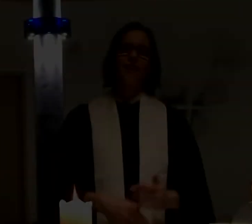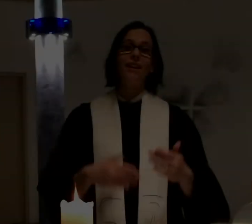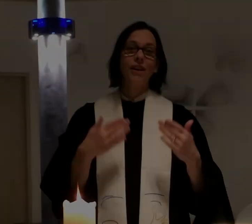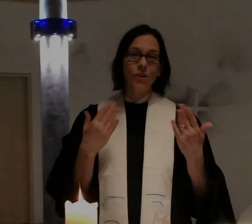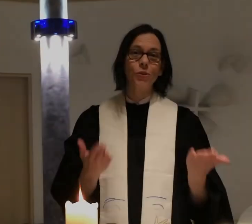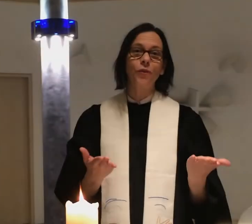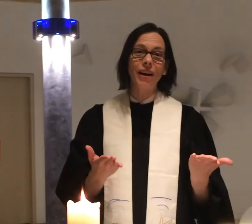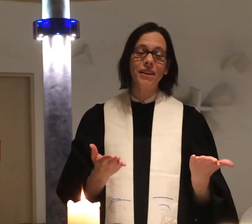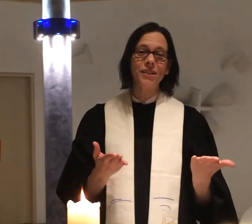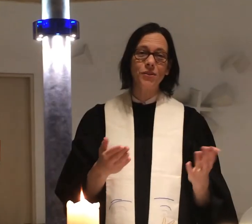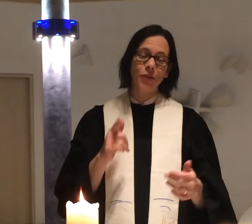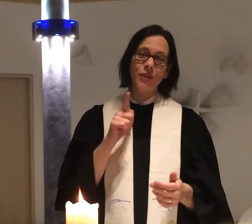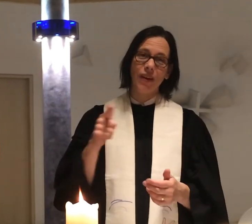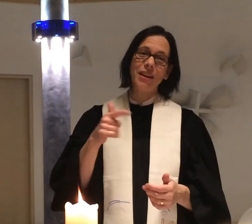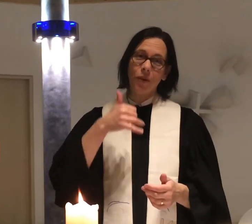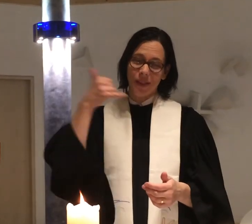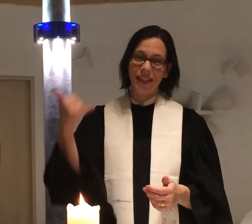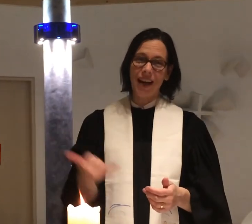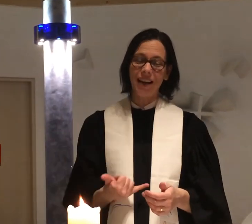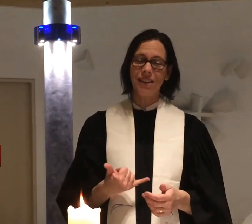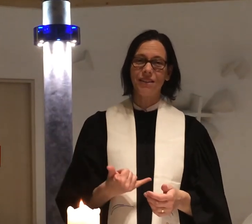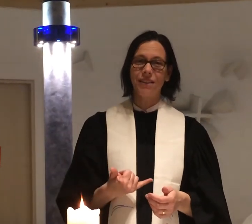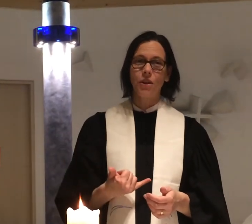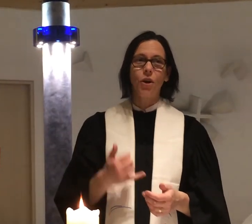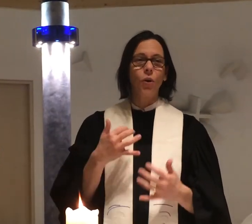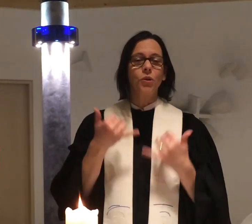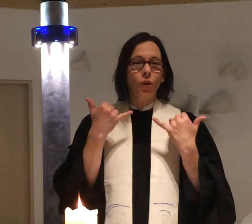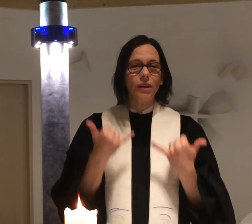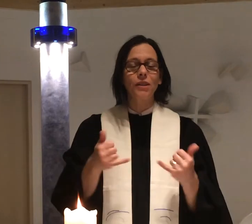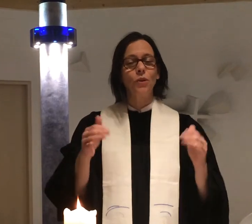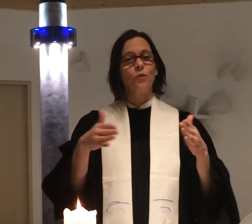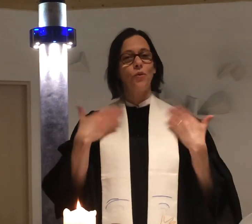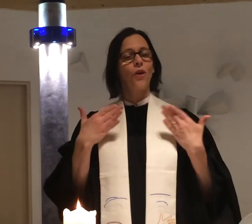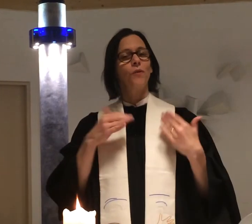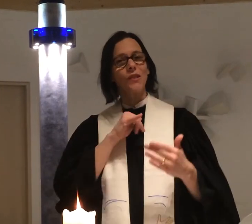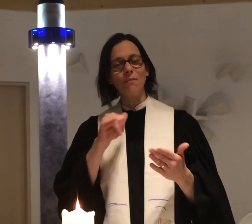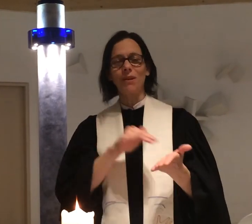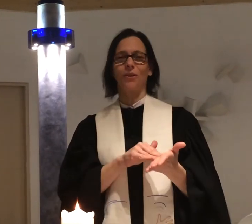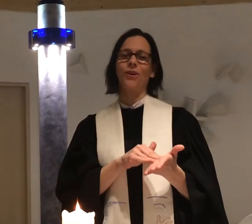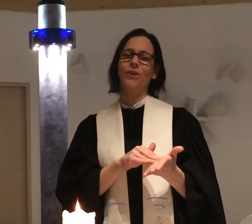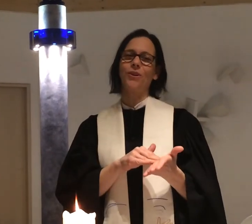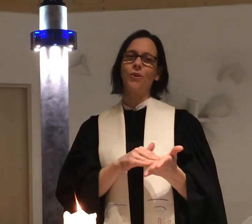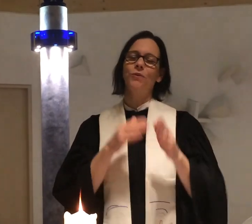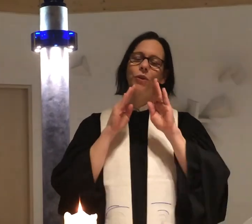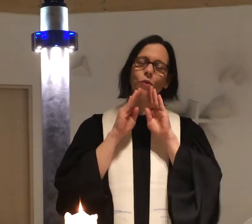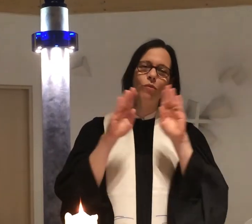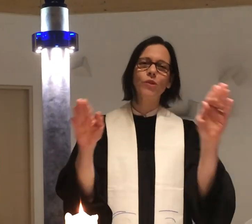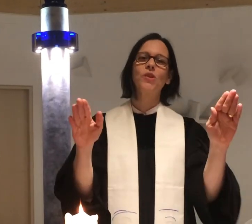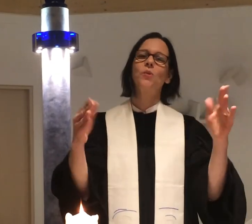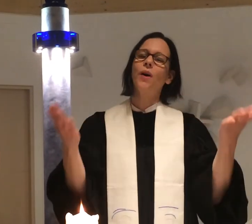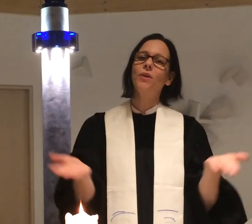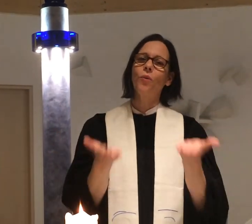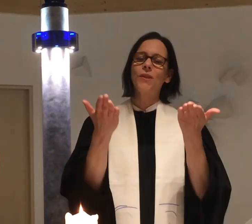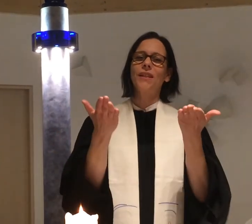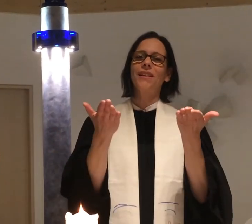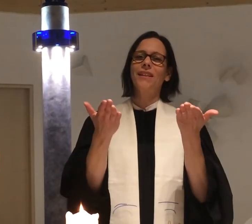So war das vor 2000 Jahren. Und heute freuen wir uns immer noch. Und wir rufen uns zu an Ostern.